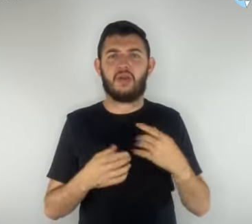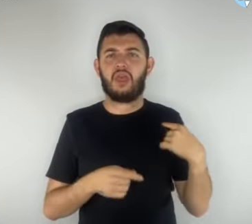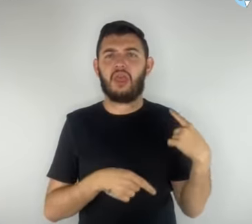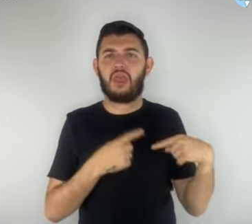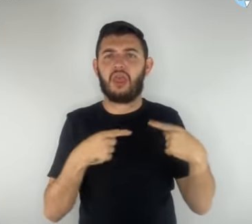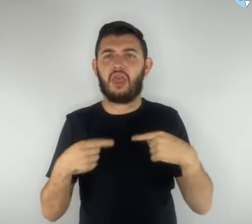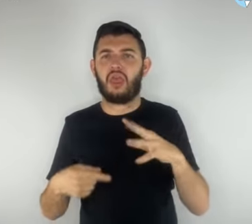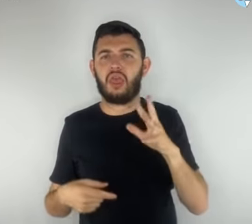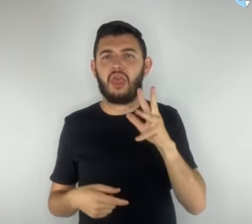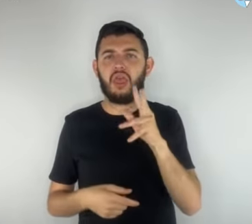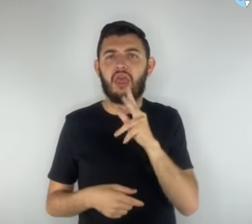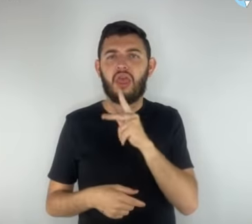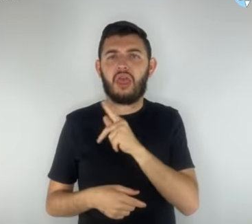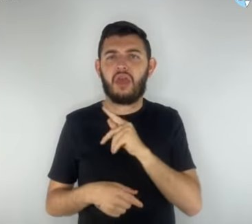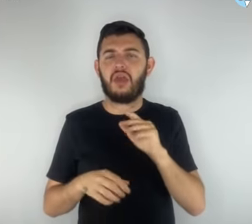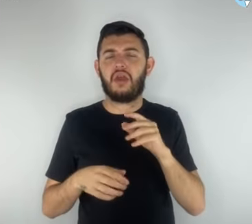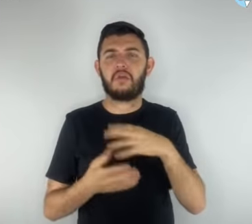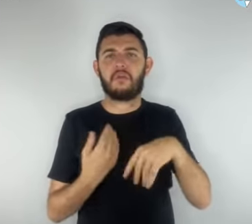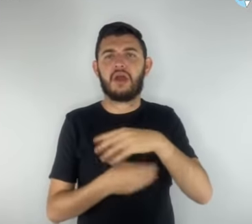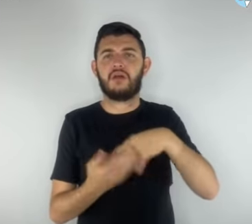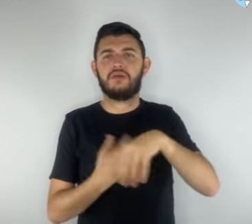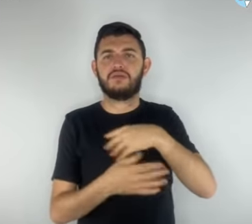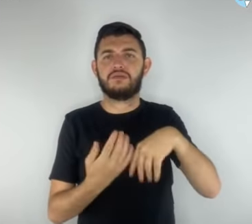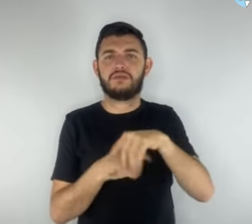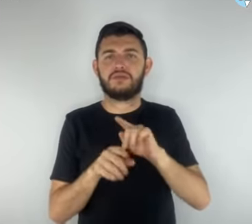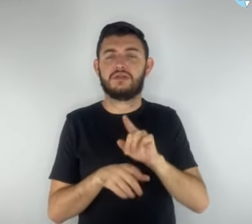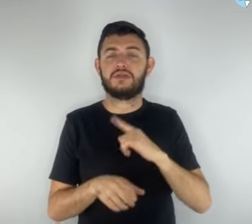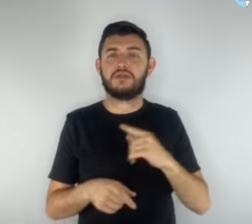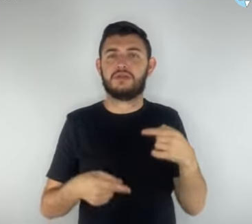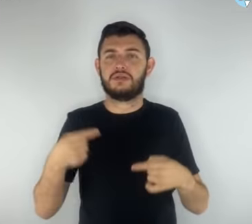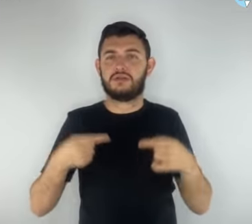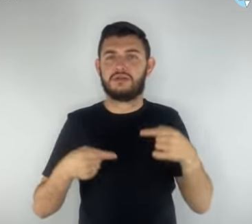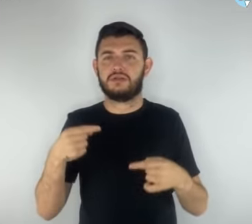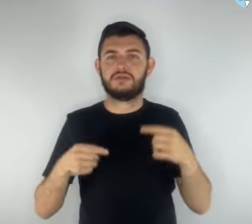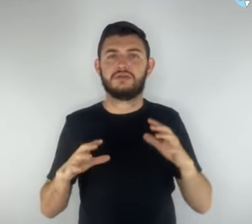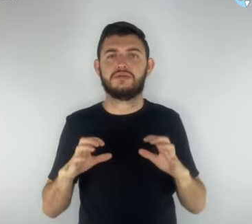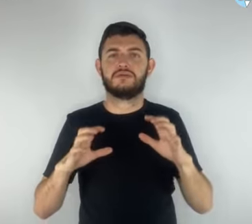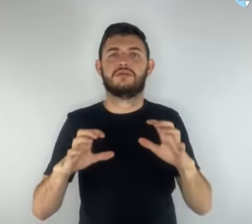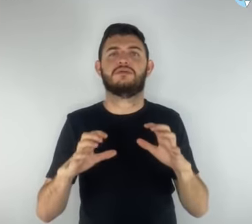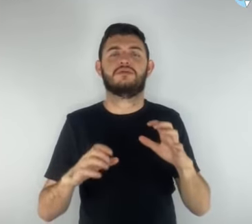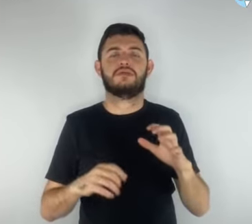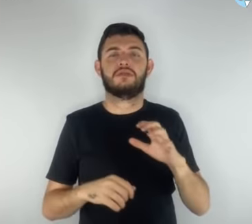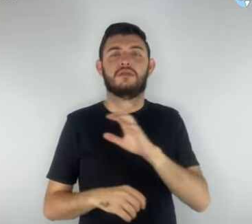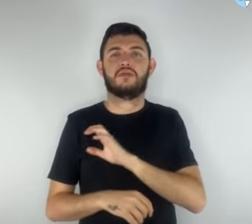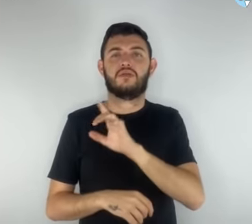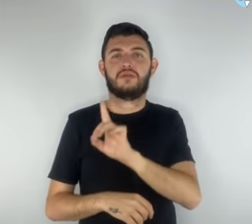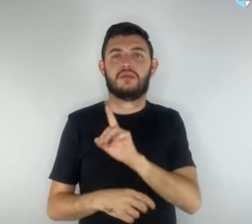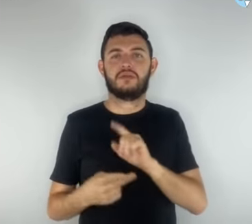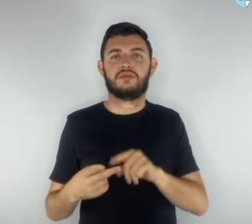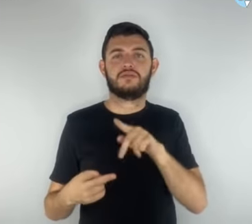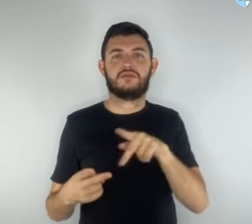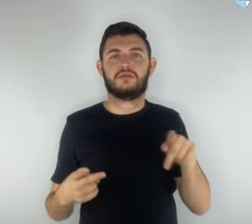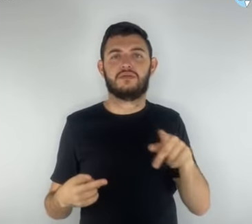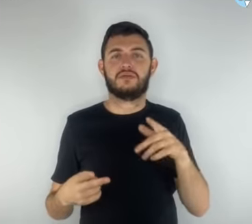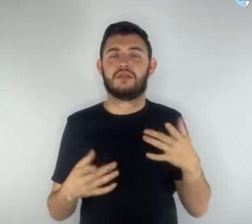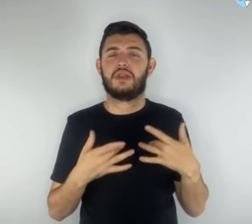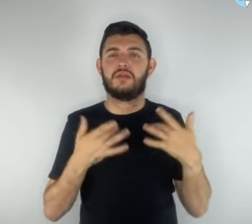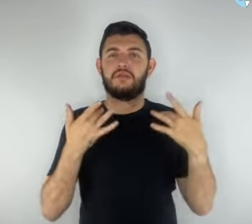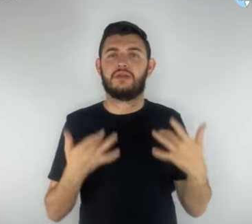desorganizada. Causa um atrito entre coordenação e professores. Lamentou a diretora do Centro de